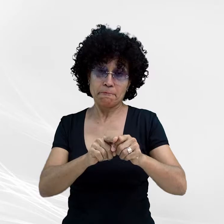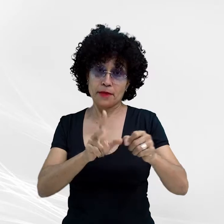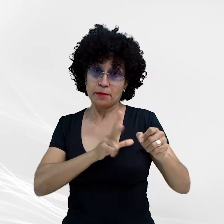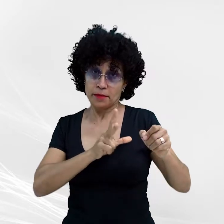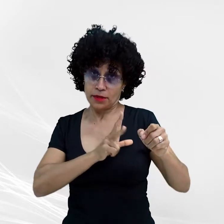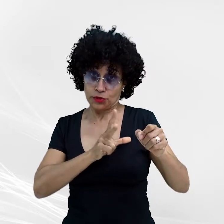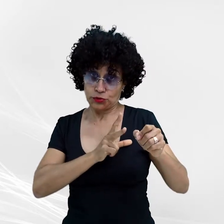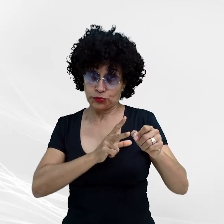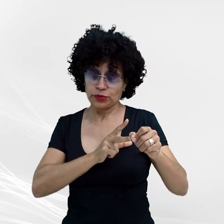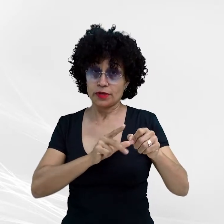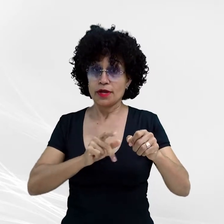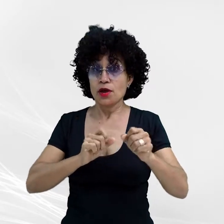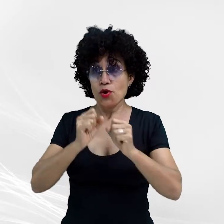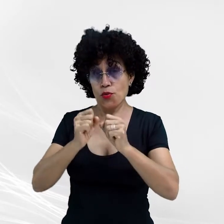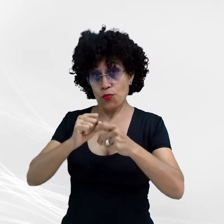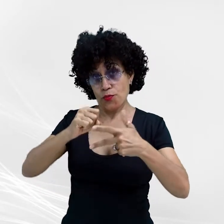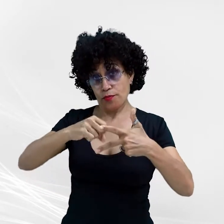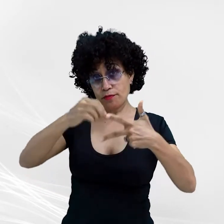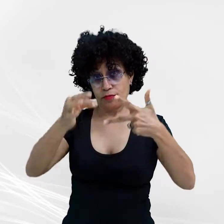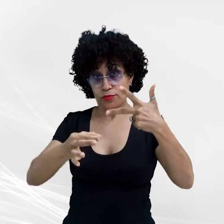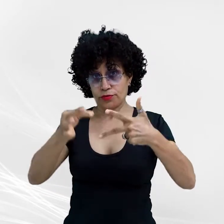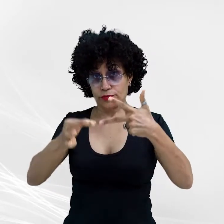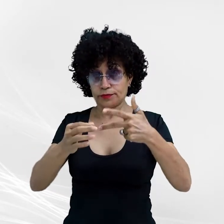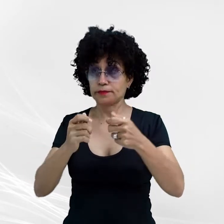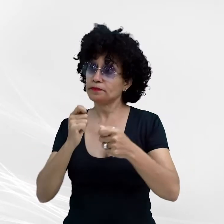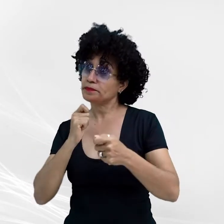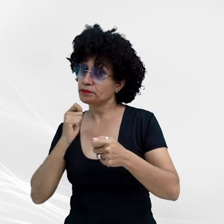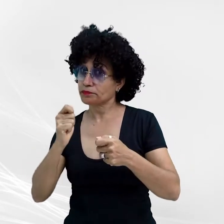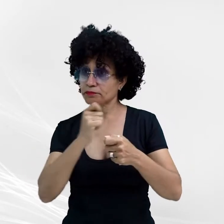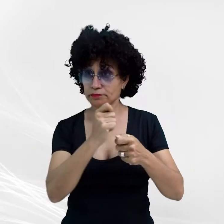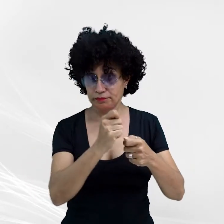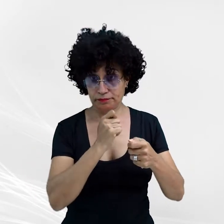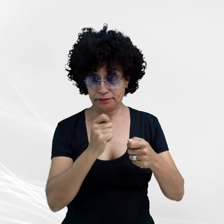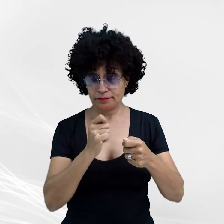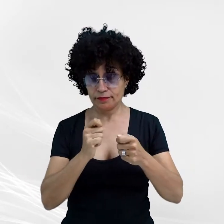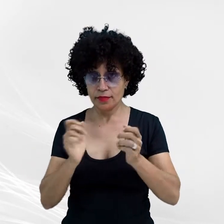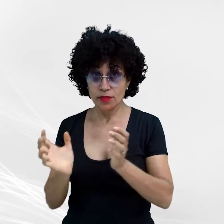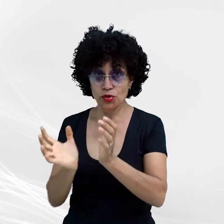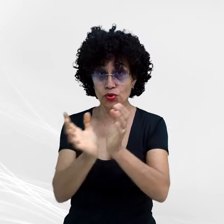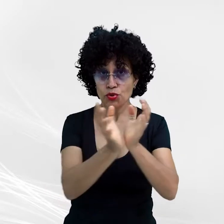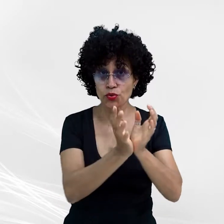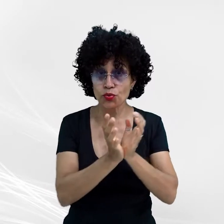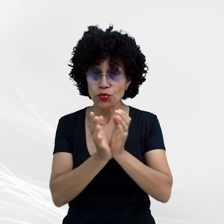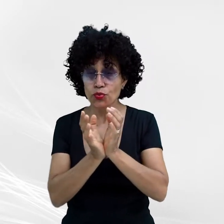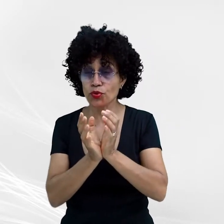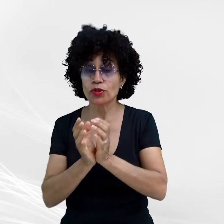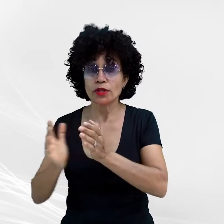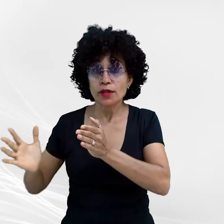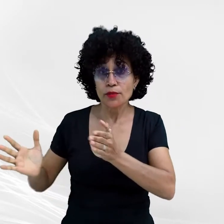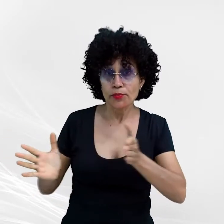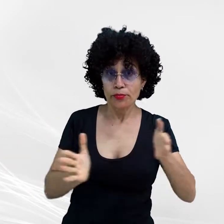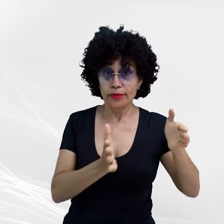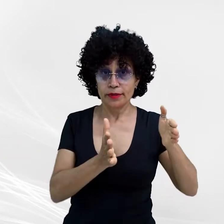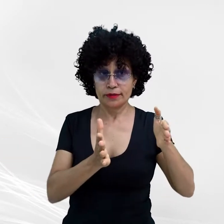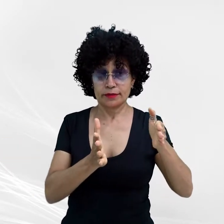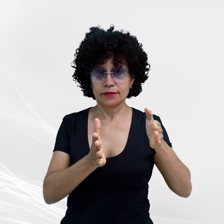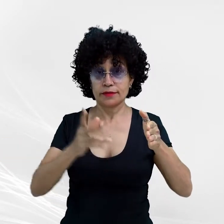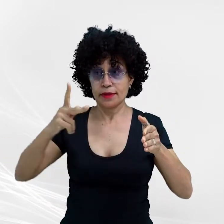Entrevista coletiva Assunto Posicionamento contra a tramitação na Câmara dos Deputados da PEC